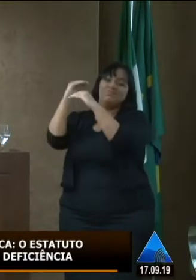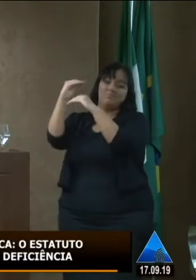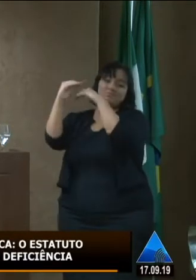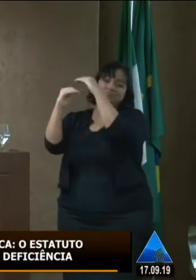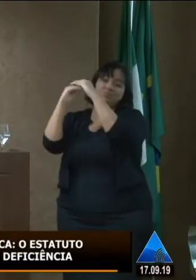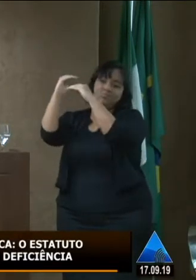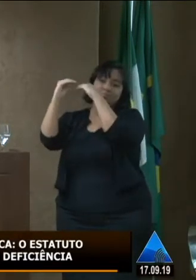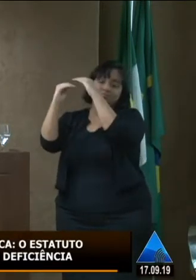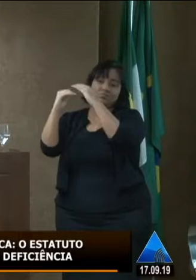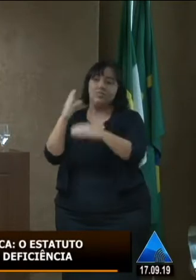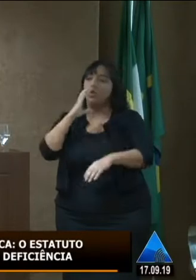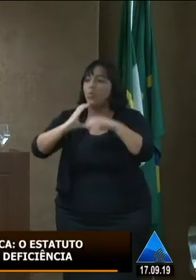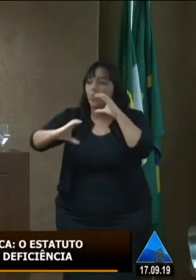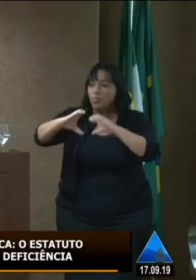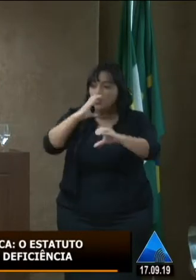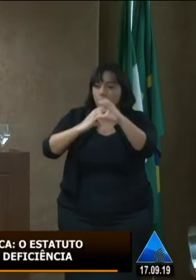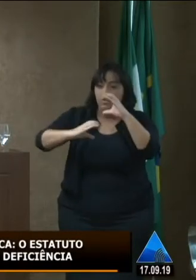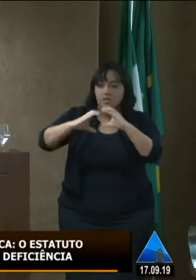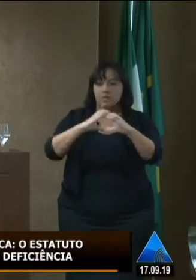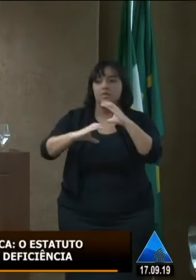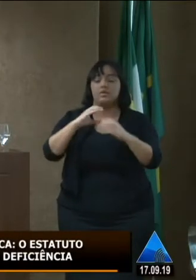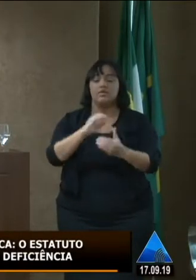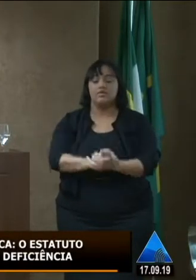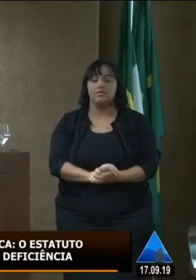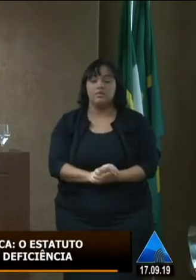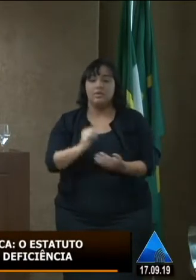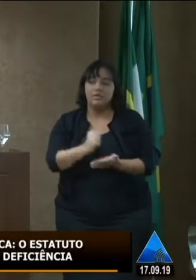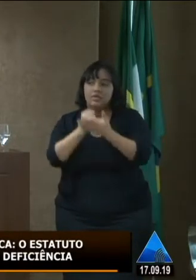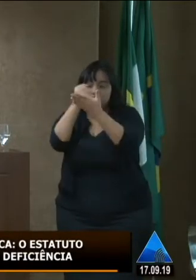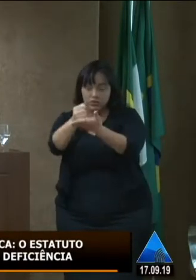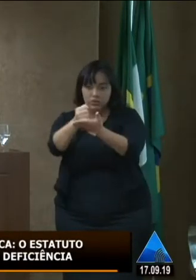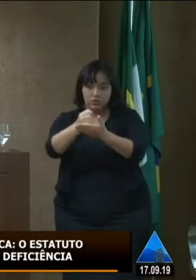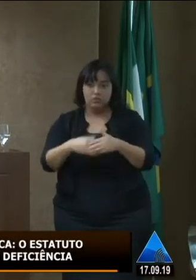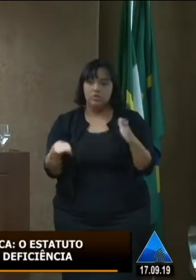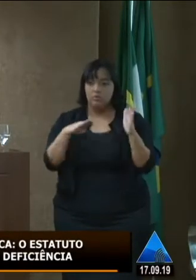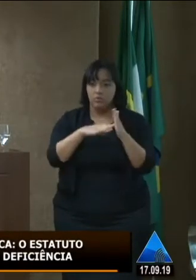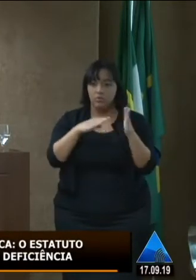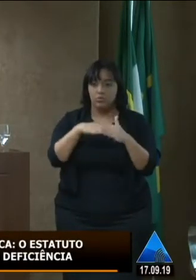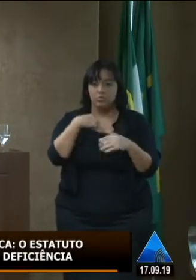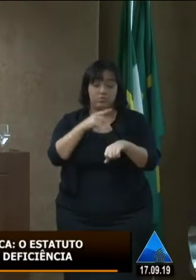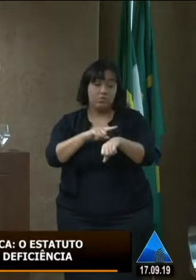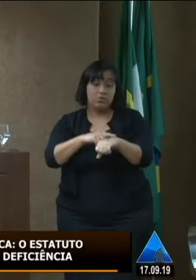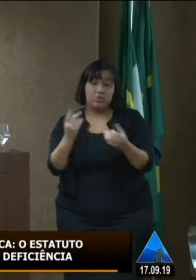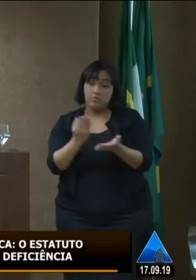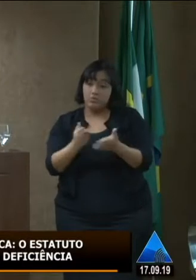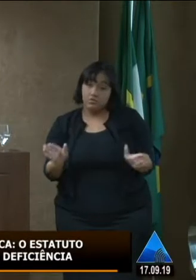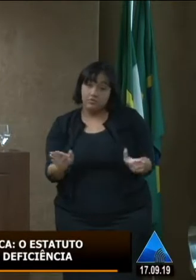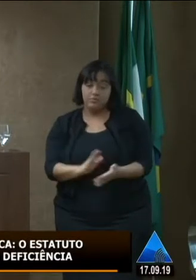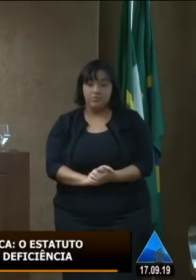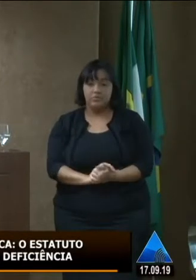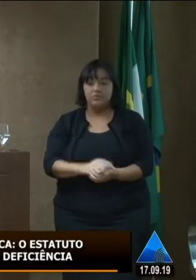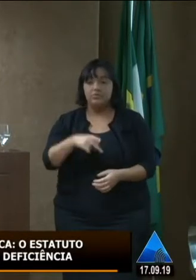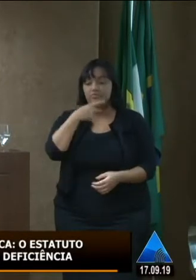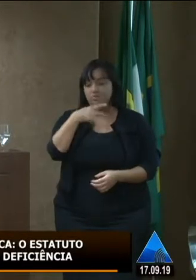papel de fazer esse diálogo e de fazer essa interlocução e por último meu tempo já está para lá desgotado dizer